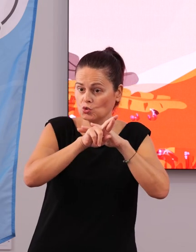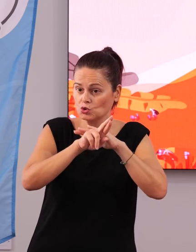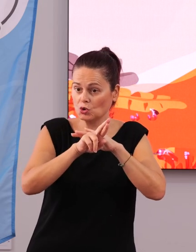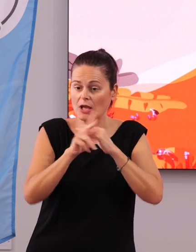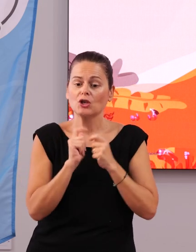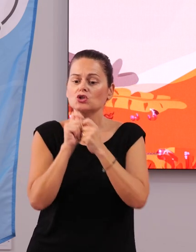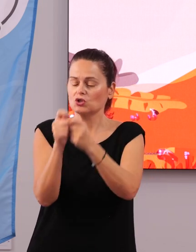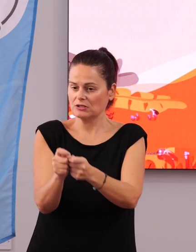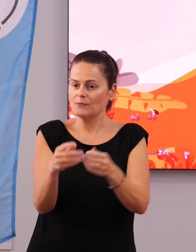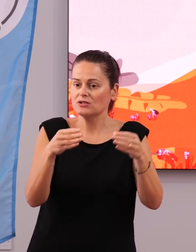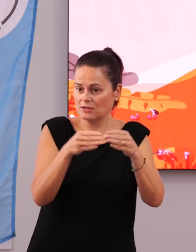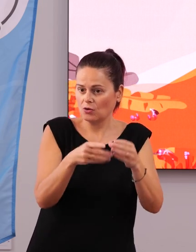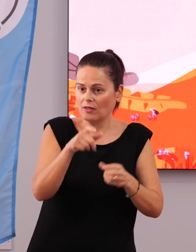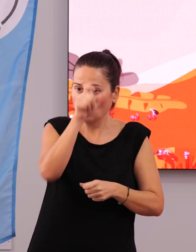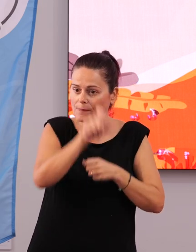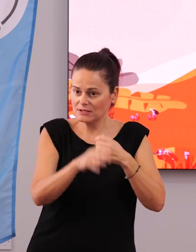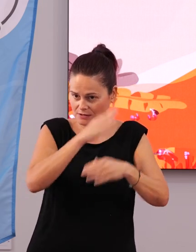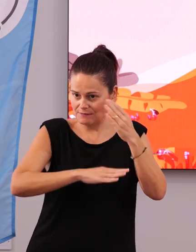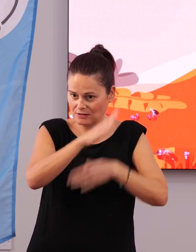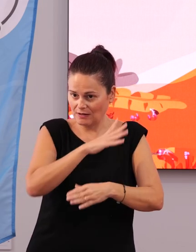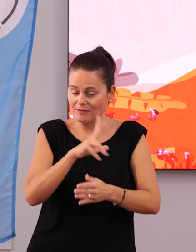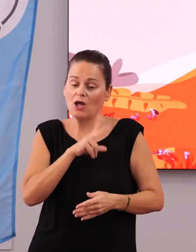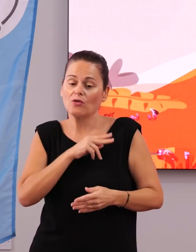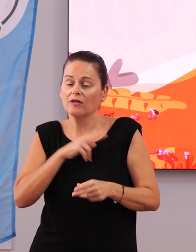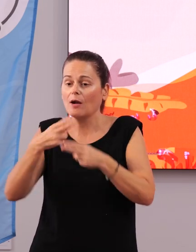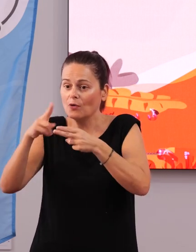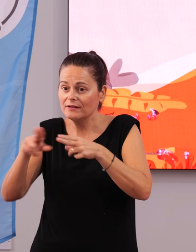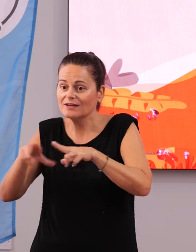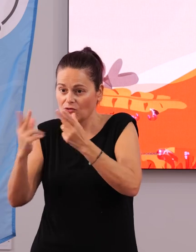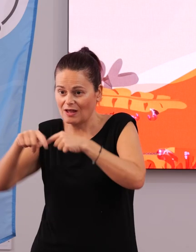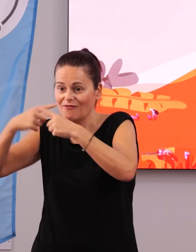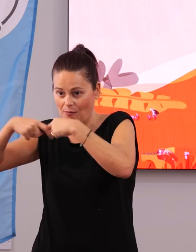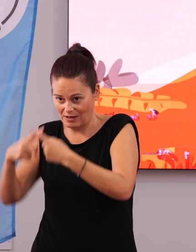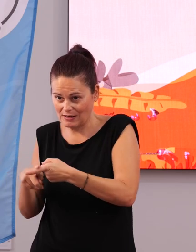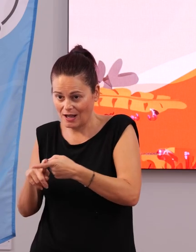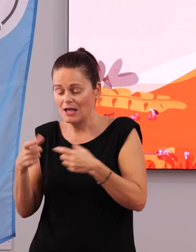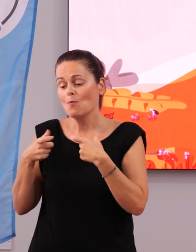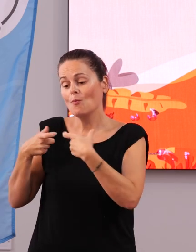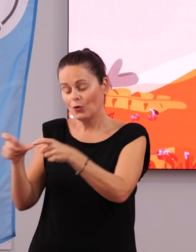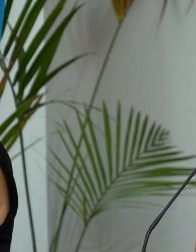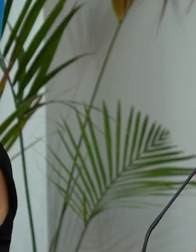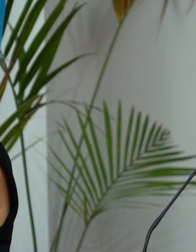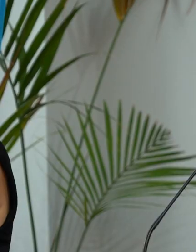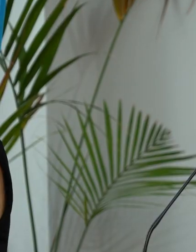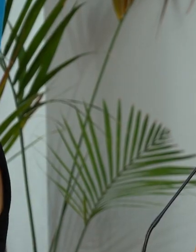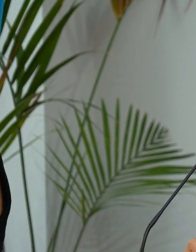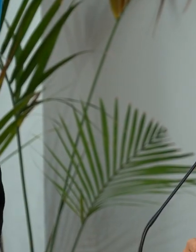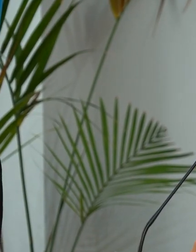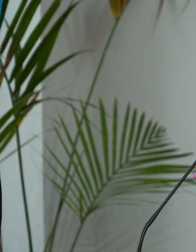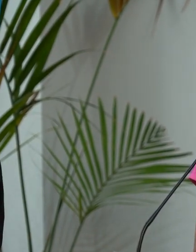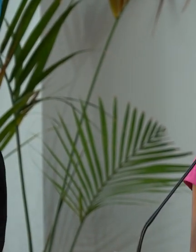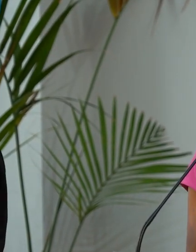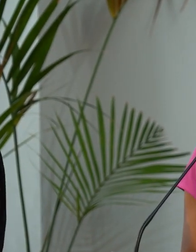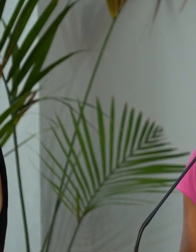desde la Unidad de Personas con Discapacidad, de la Concejalía de Política Social, Igualdad y Familia, y, por otro lado, todas las actividades que